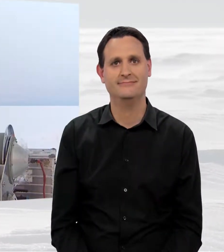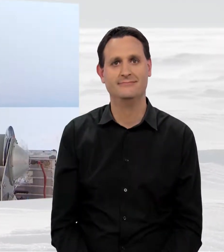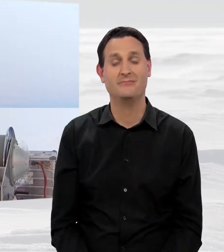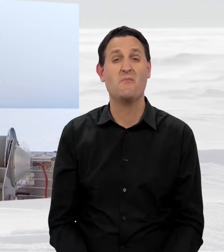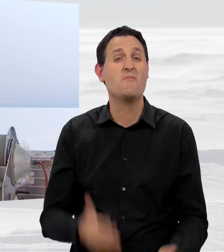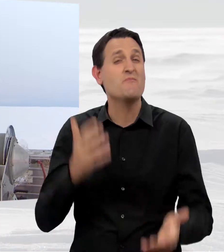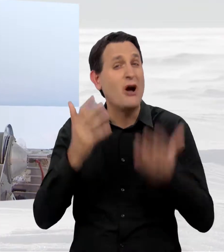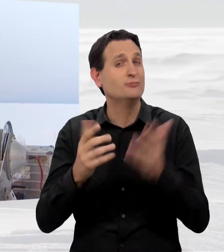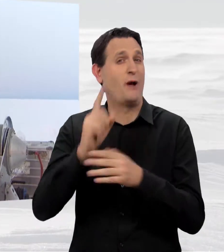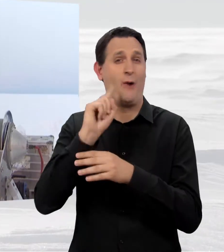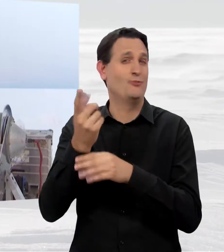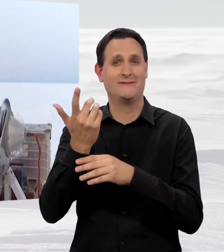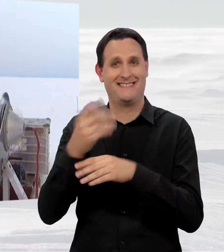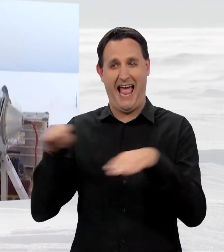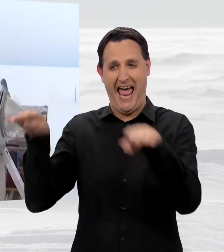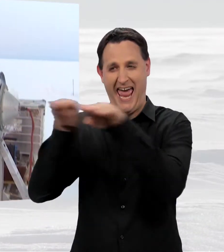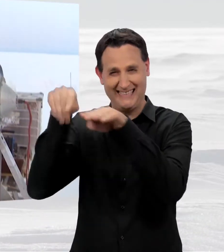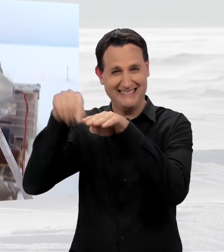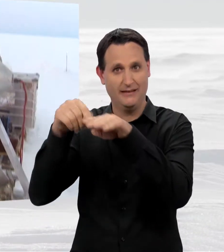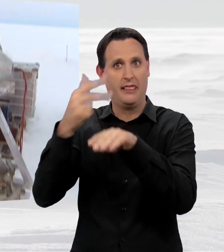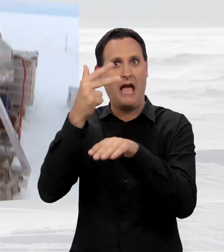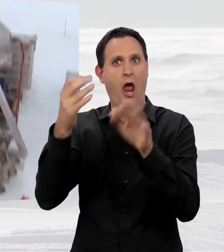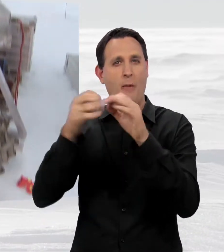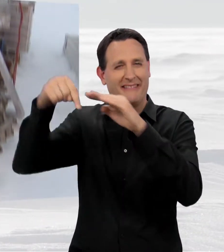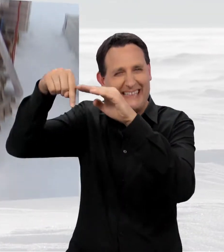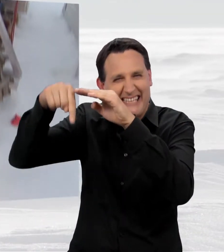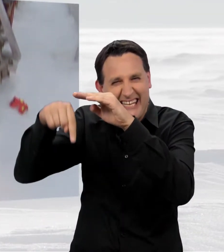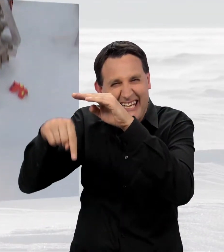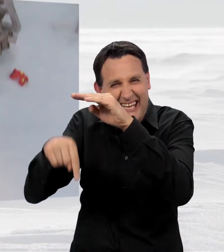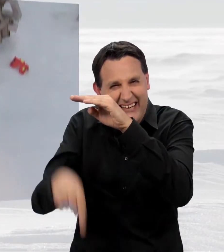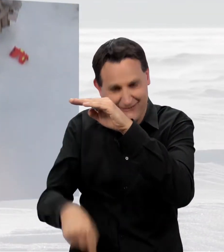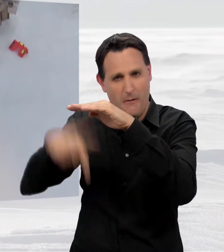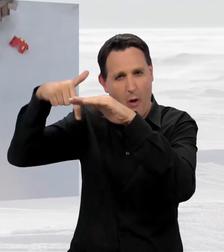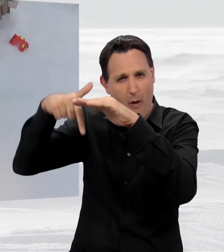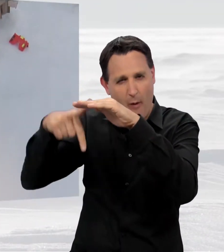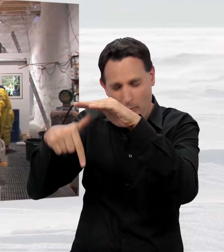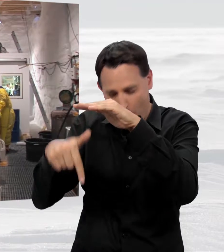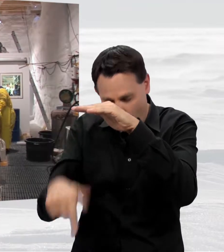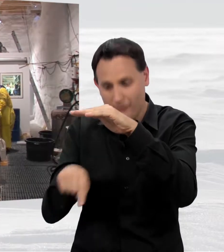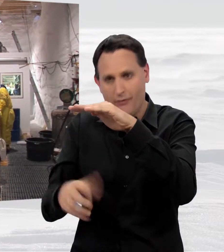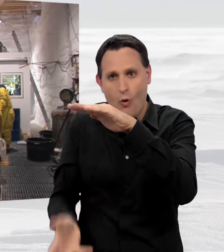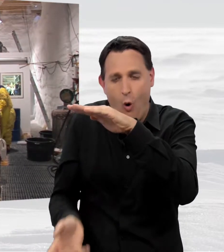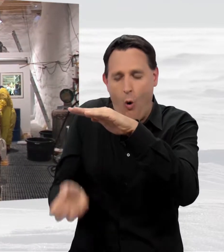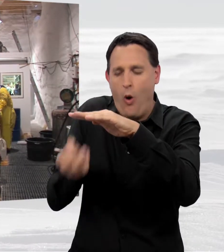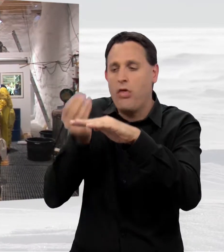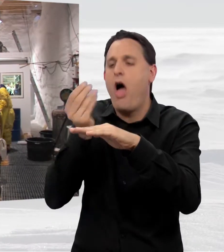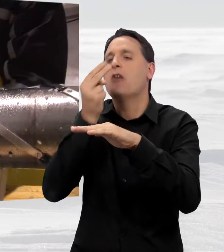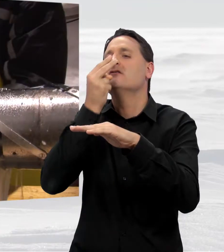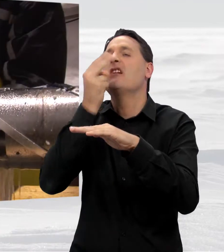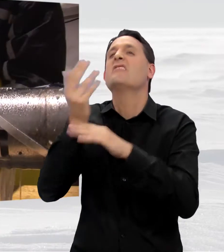Man muss manchmal drei Kilometer tief ins Eis bohren, um die Klimageschichte der Erde zurück in